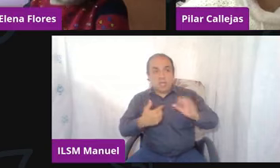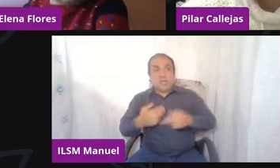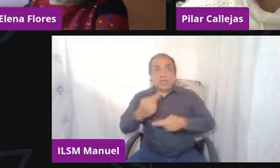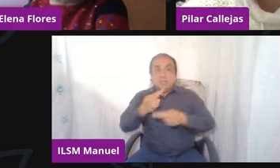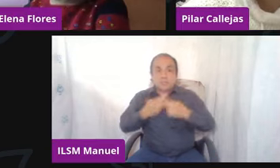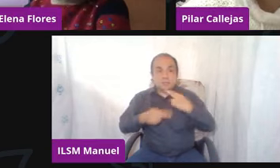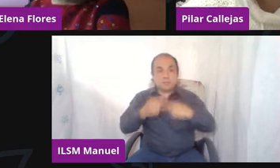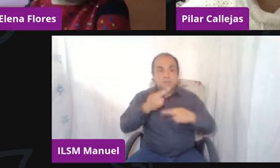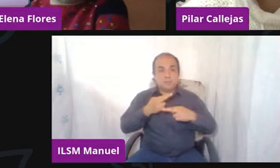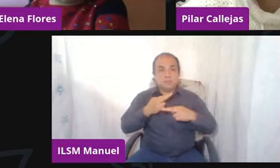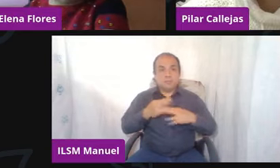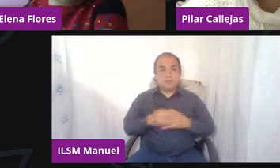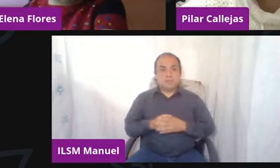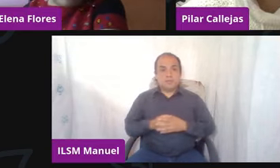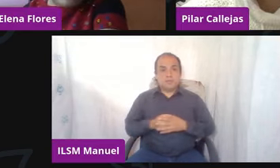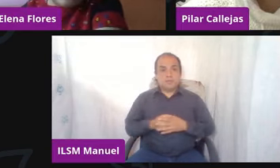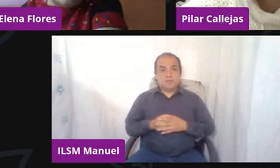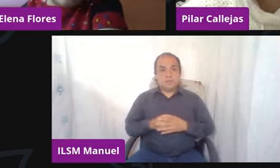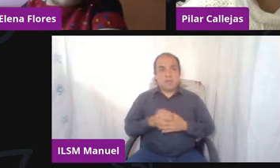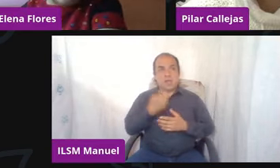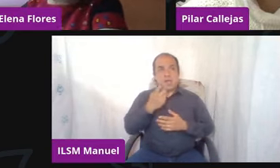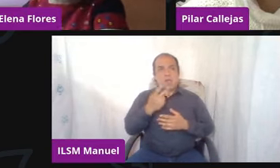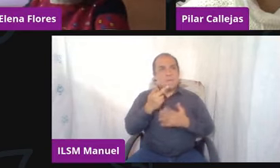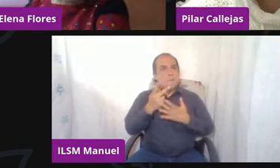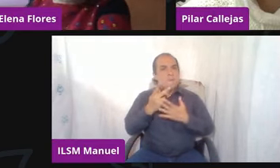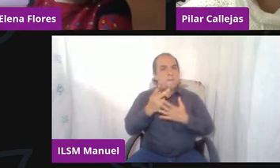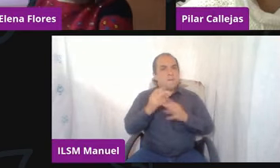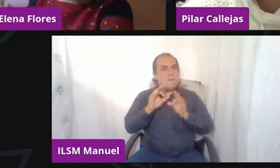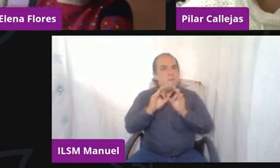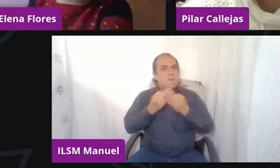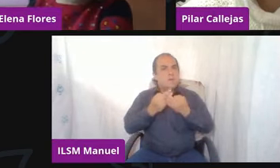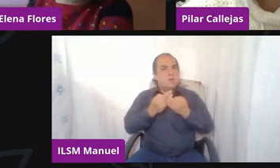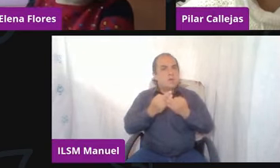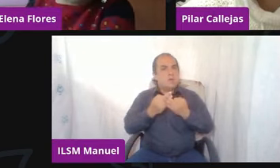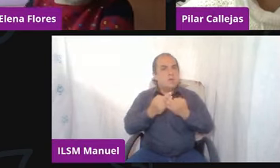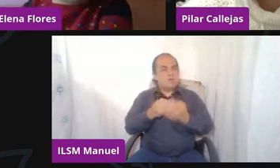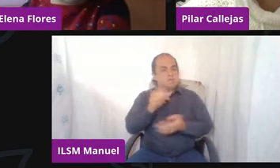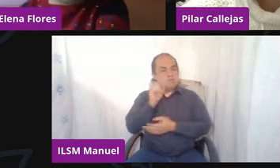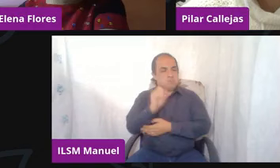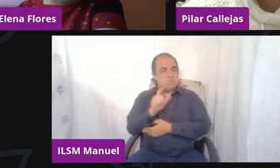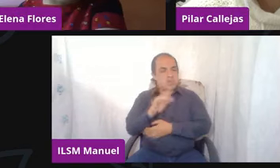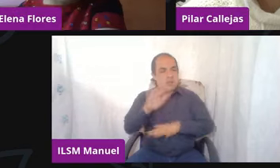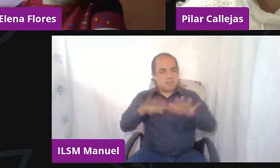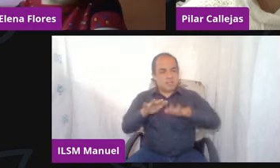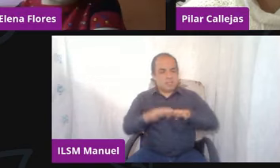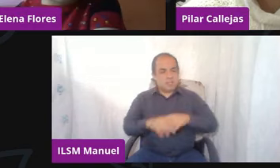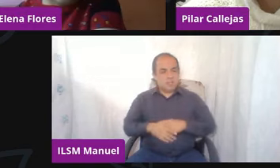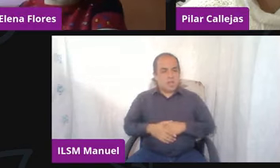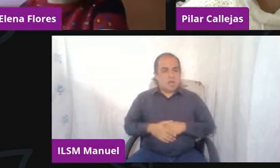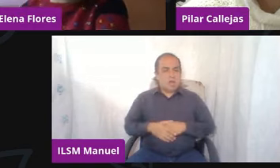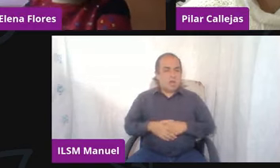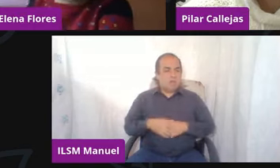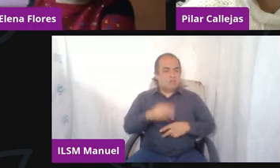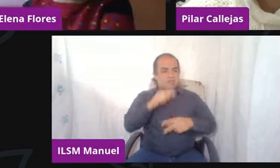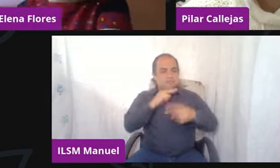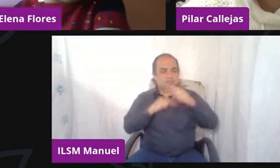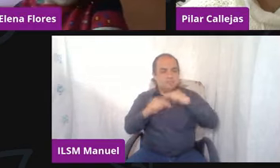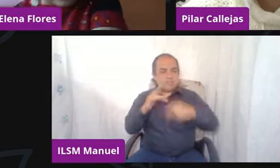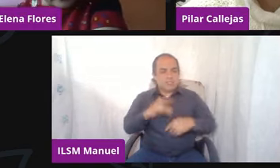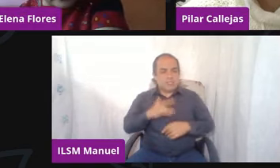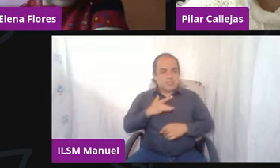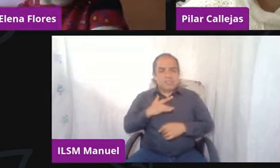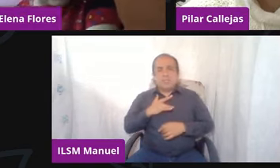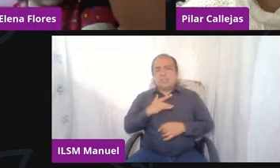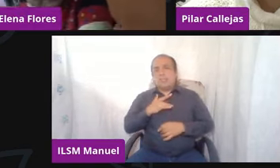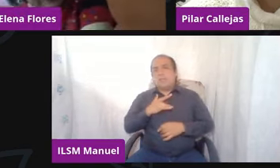este modelo también que al parecer la incertidumbre siempre va a generar mucha ansiedad, doctora. A mí no me gustan